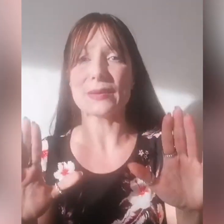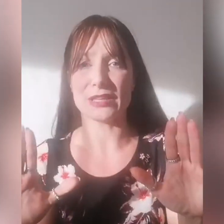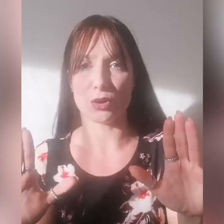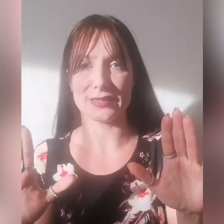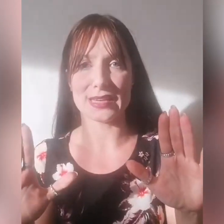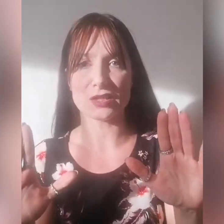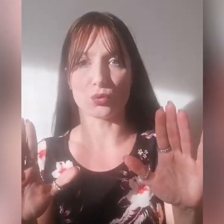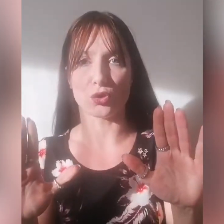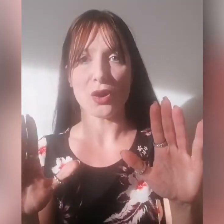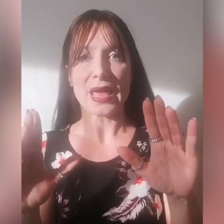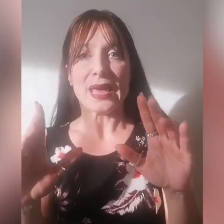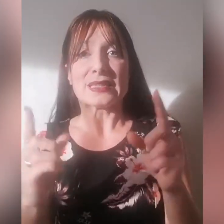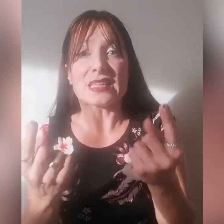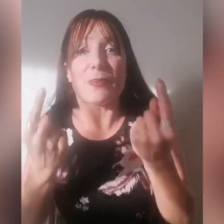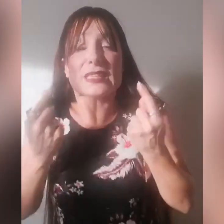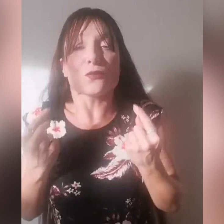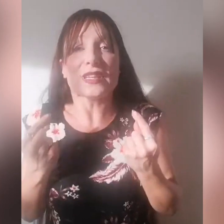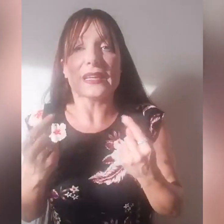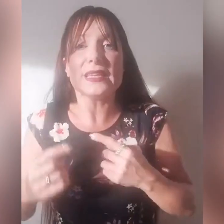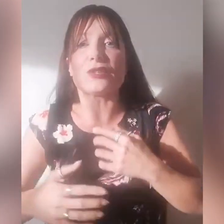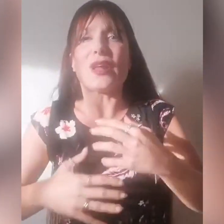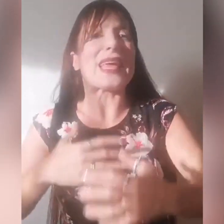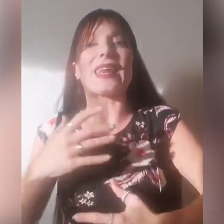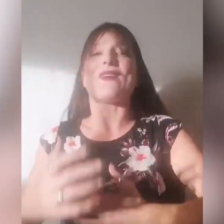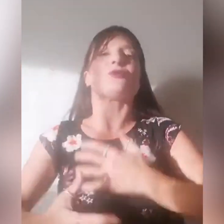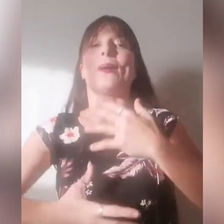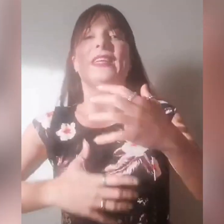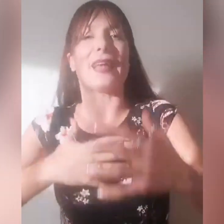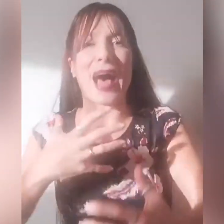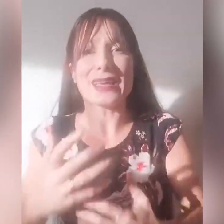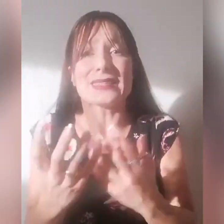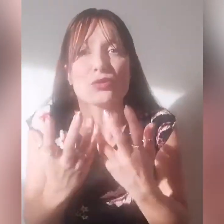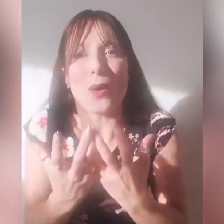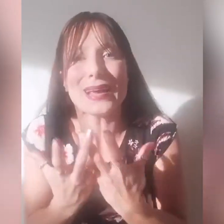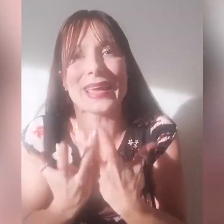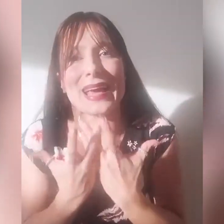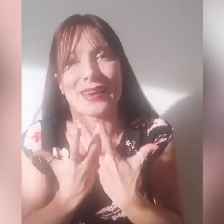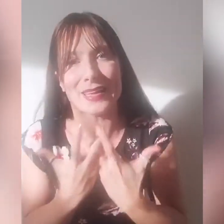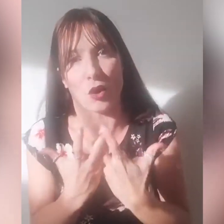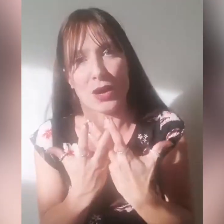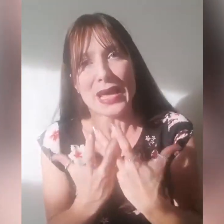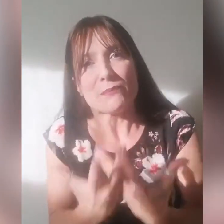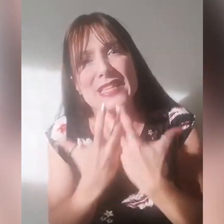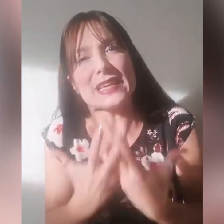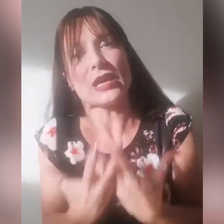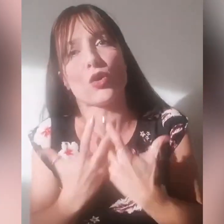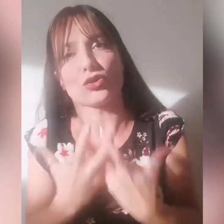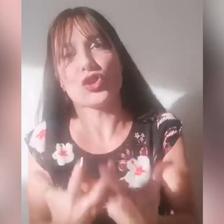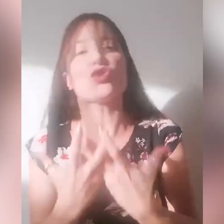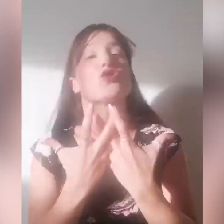debitore di nessuno, si è espresso fin dall'inizio, non è che è arrivato a metà, è stato anche carino, misericordioso,